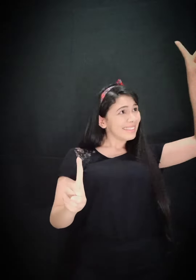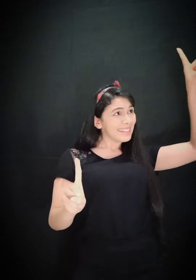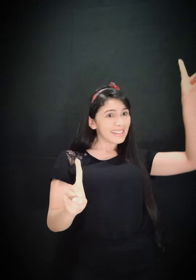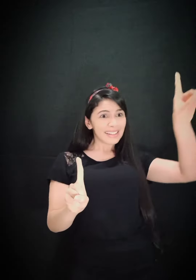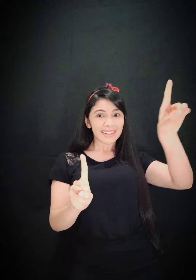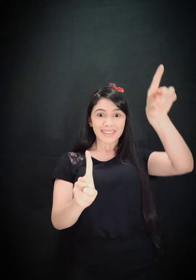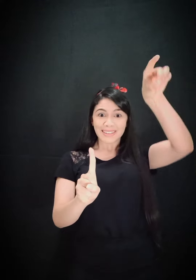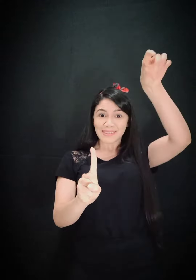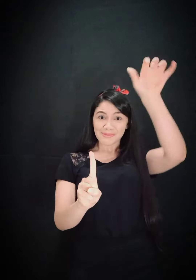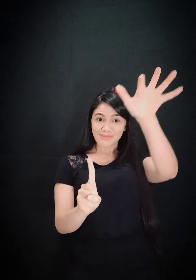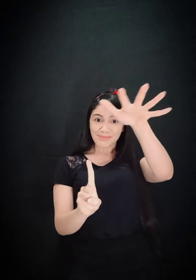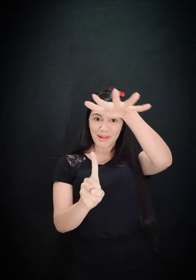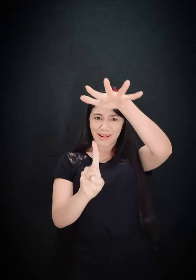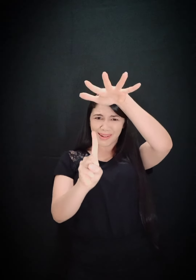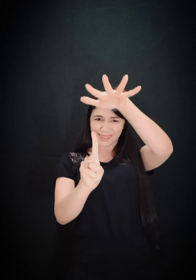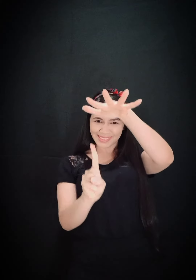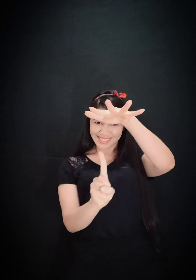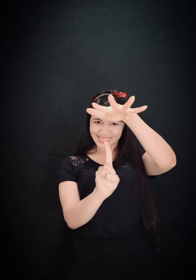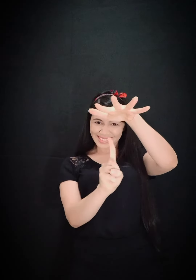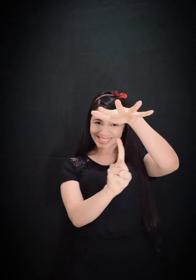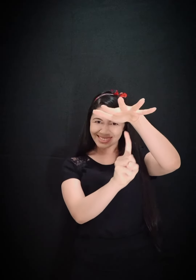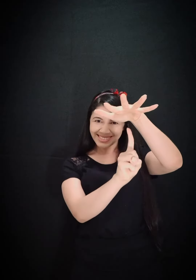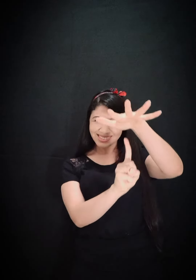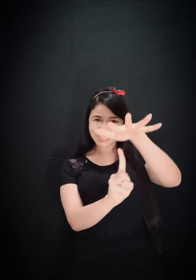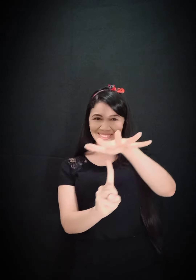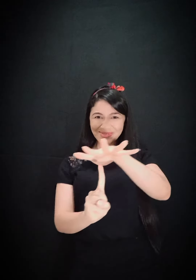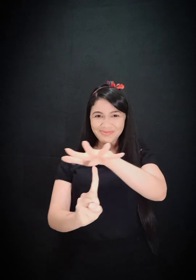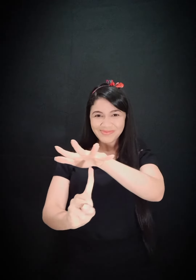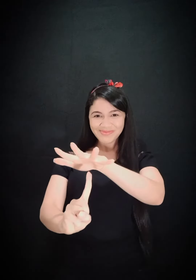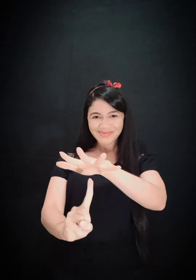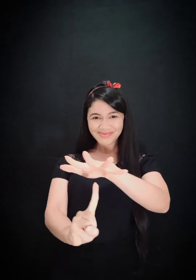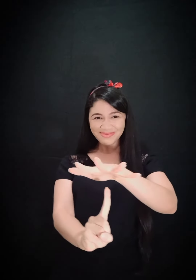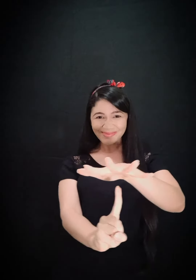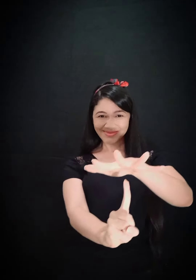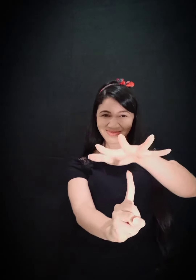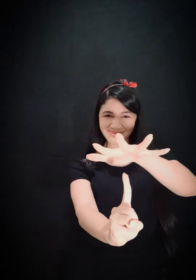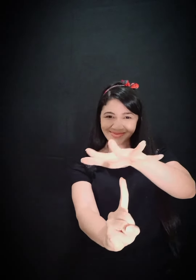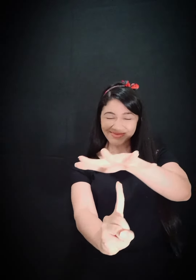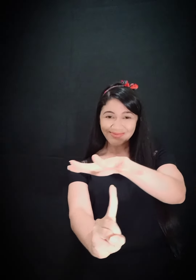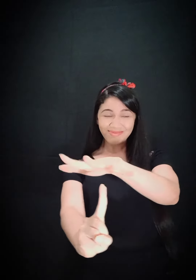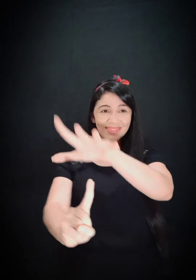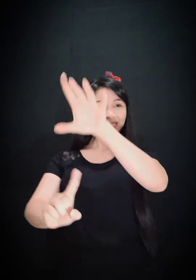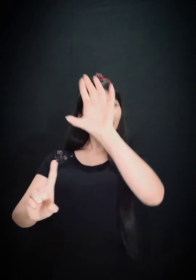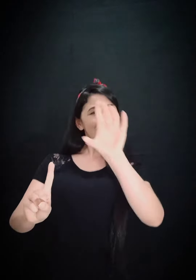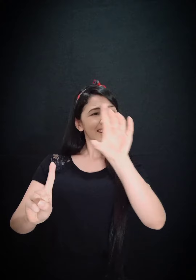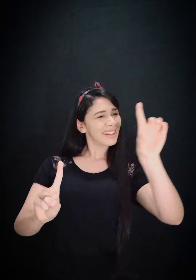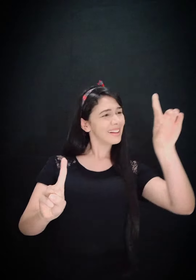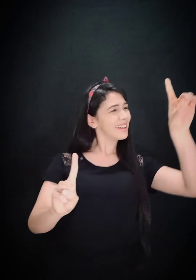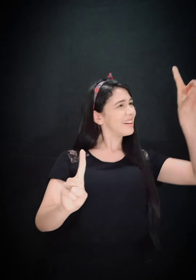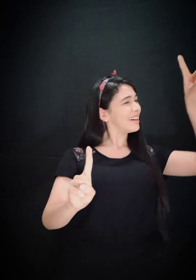sombra coberto serás O Criador